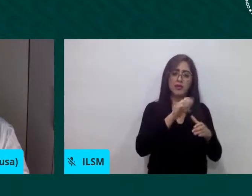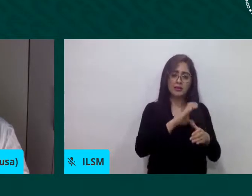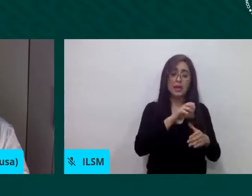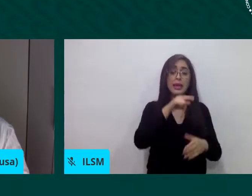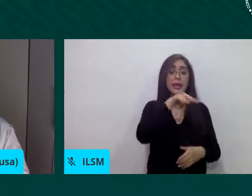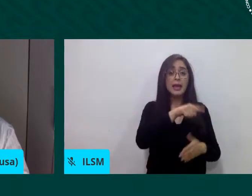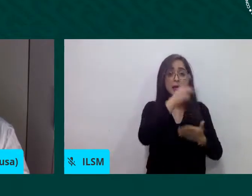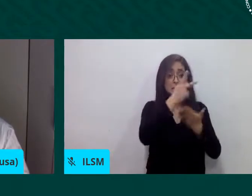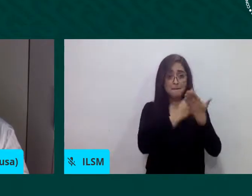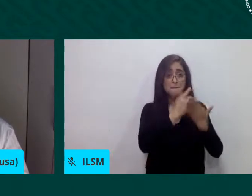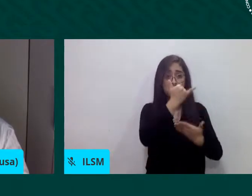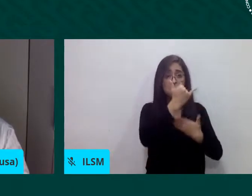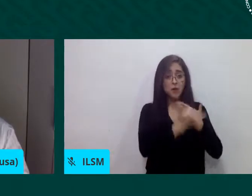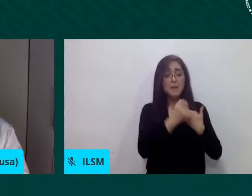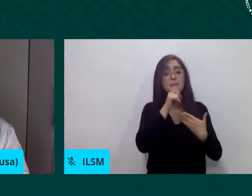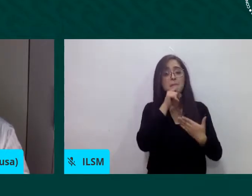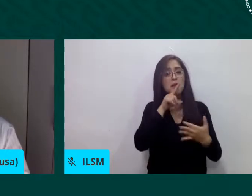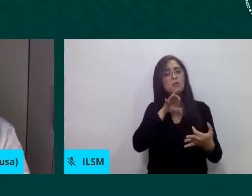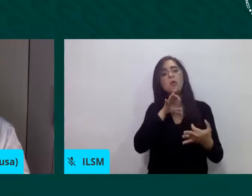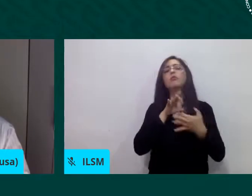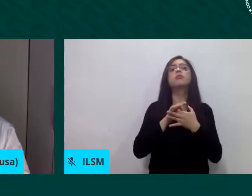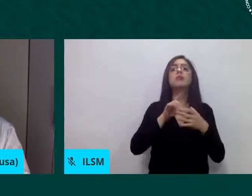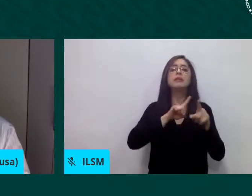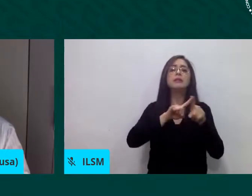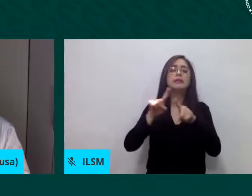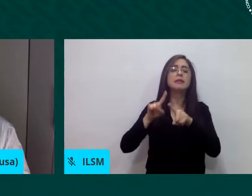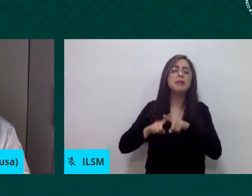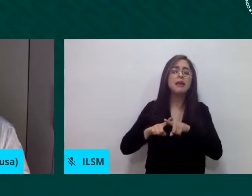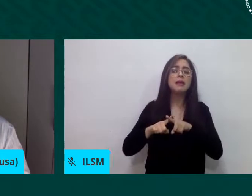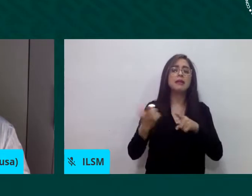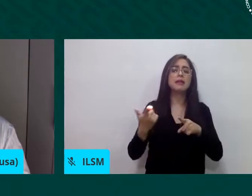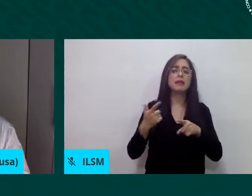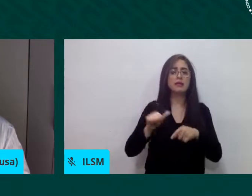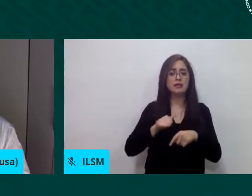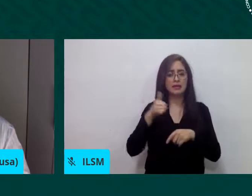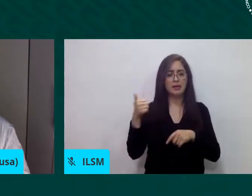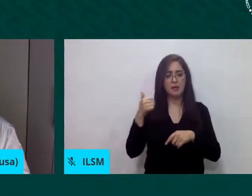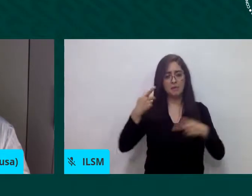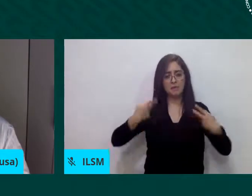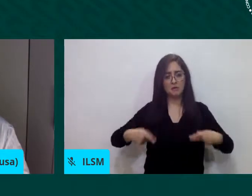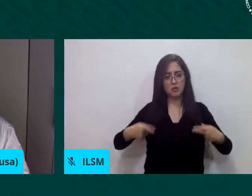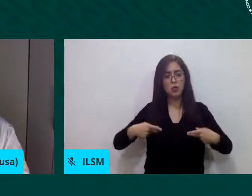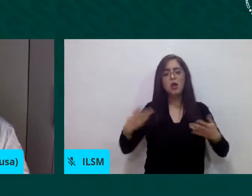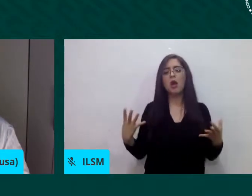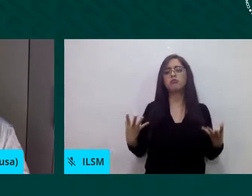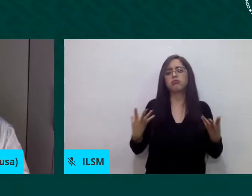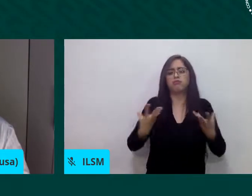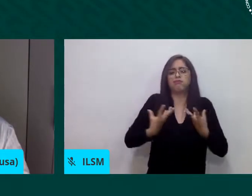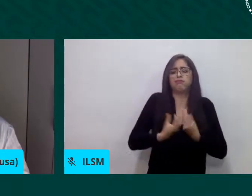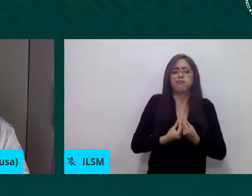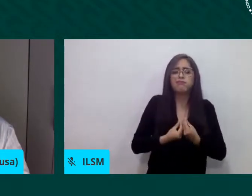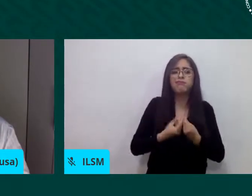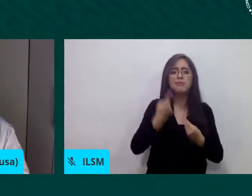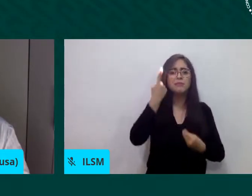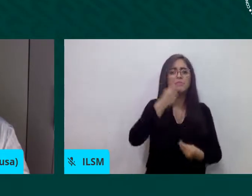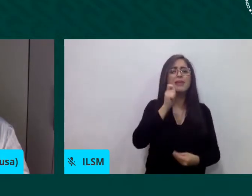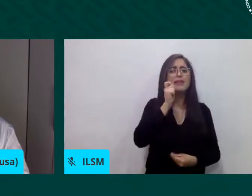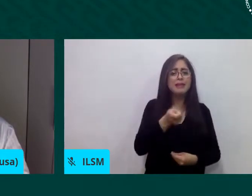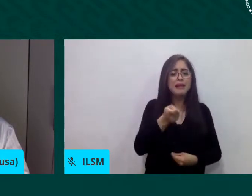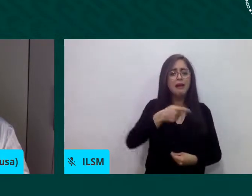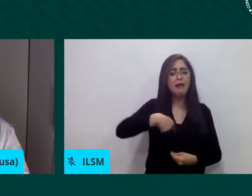activa de CGLU, estamos promoviendo una campaña para que el 3 de octubre,